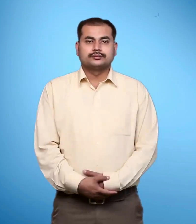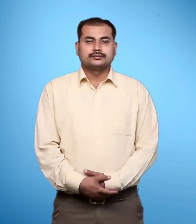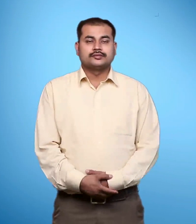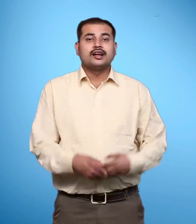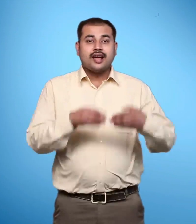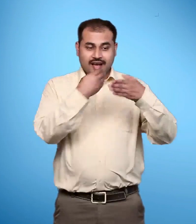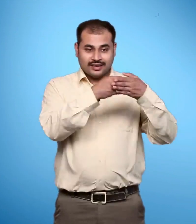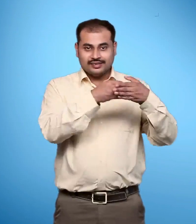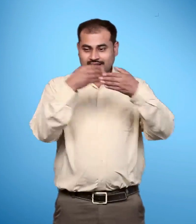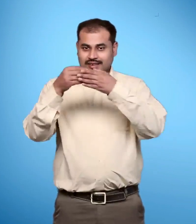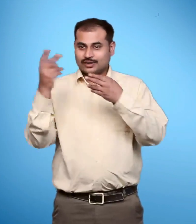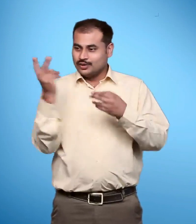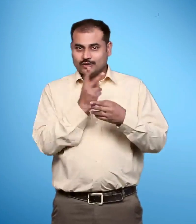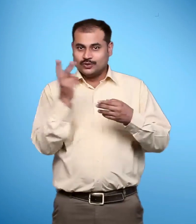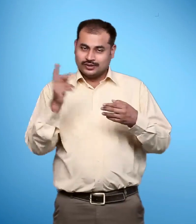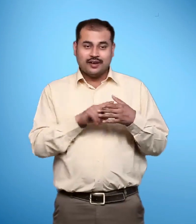फर्क सिर्फ पिन कोड का ही नहीं है